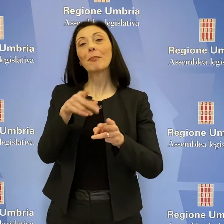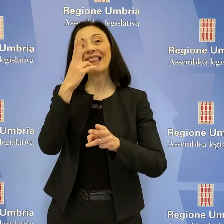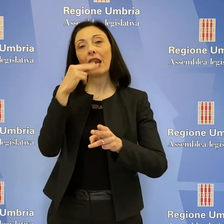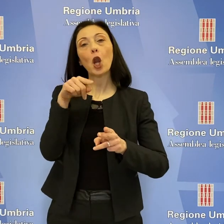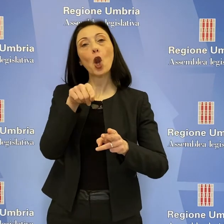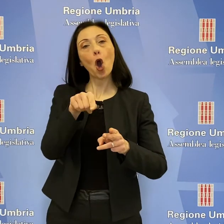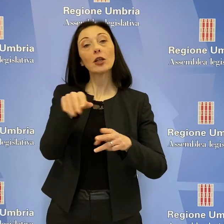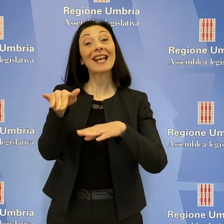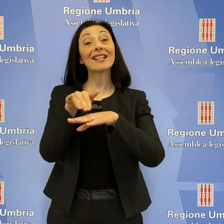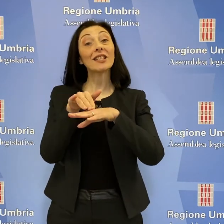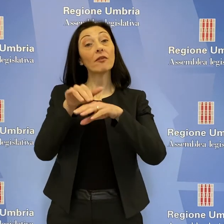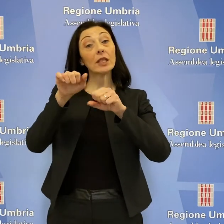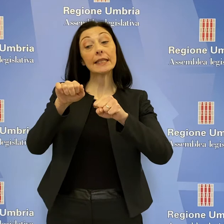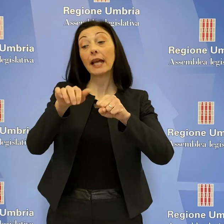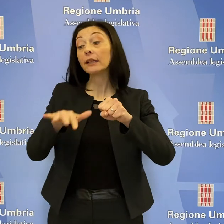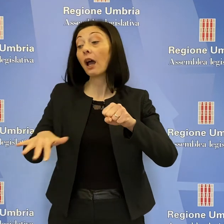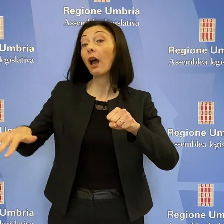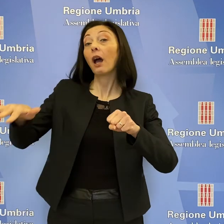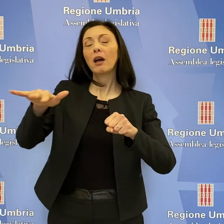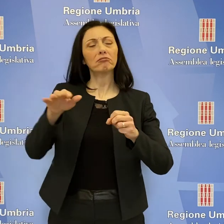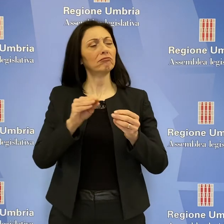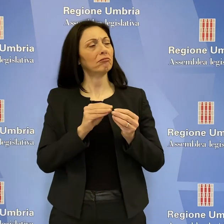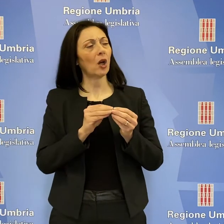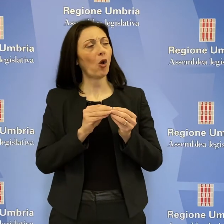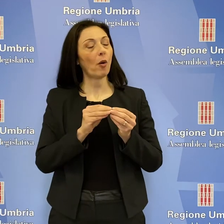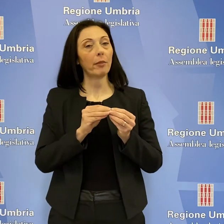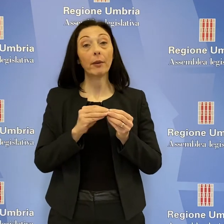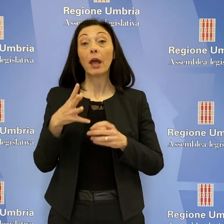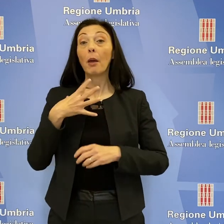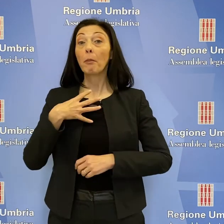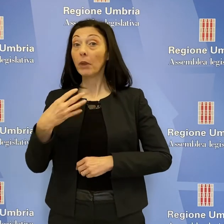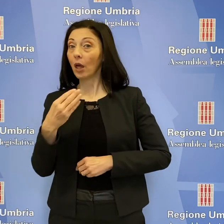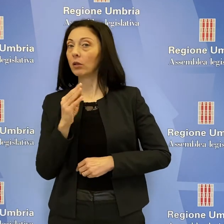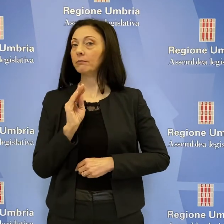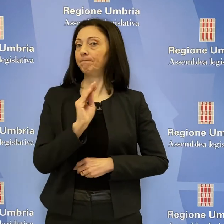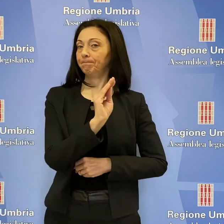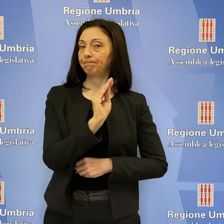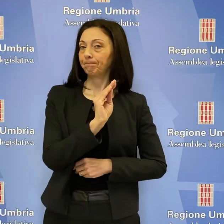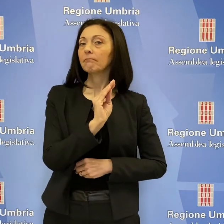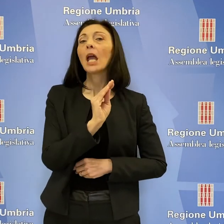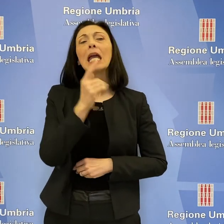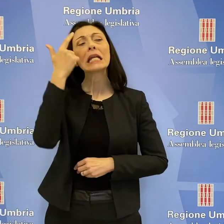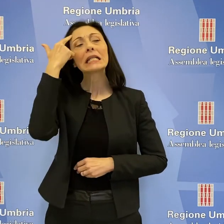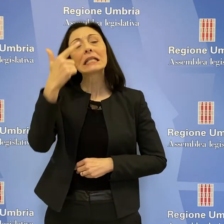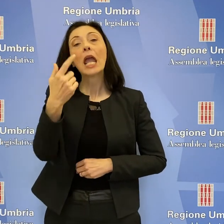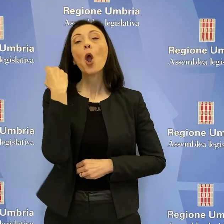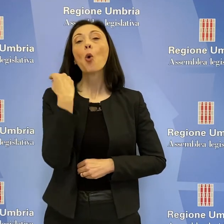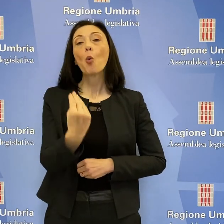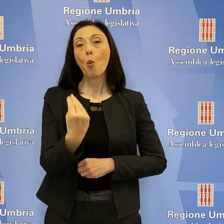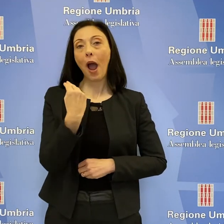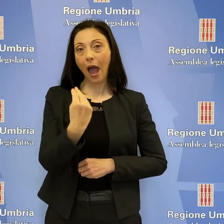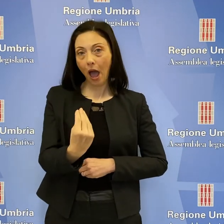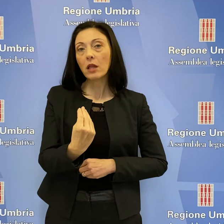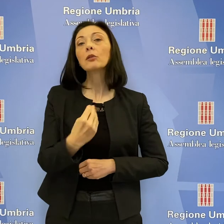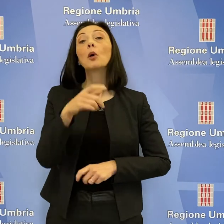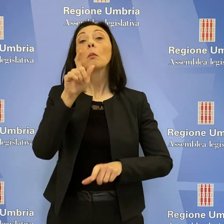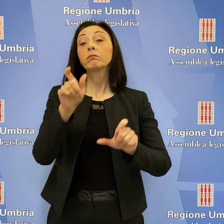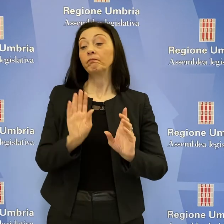sanitari nel territorio. Nello specifico, Bianconi ha chiesto di sapere se e quando la pianta organica dell'ospedale di Norcia dell'anno